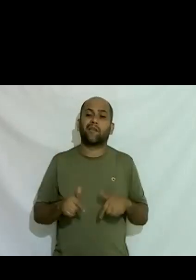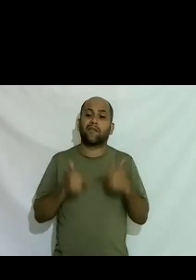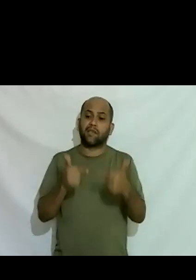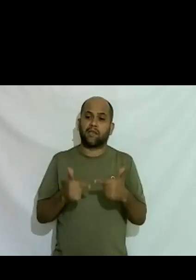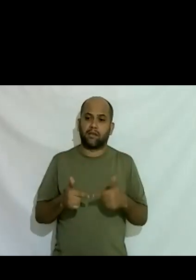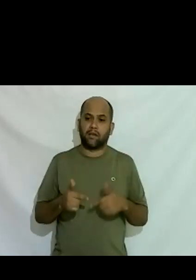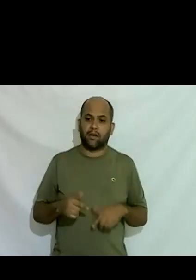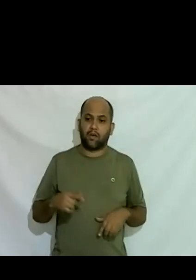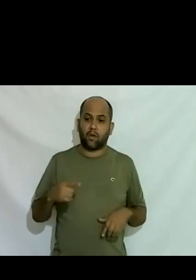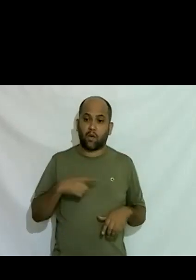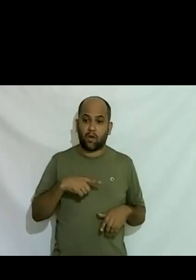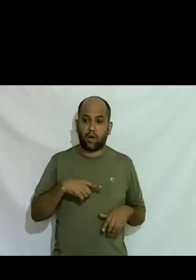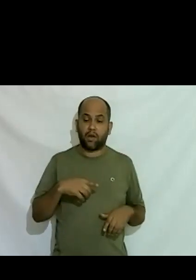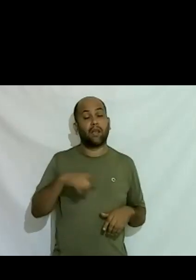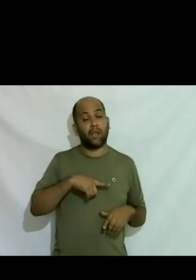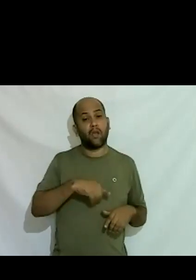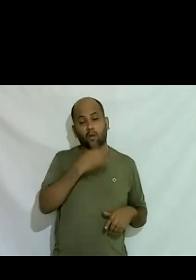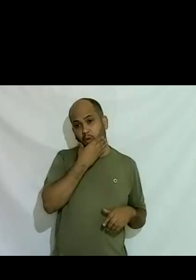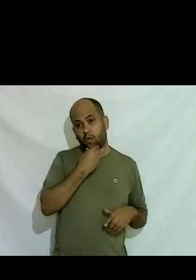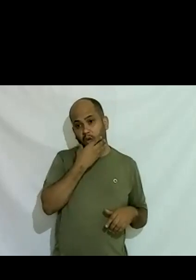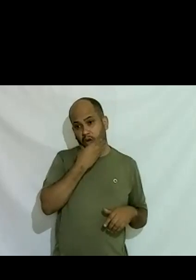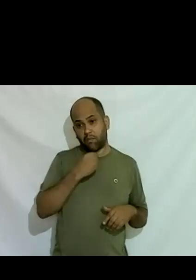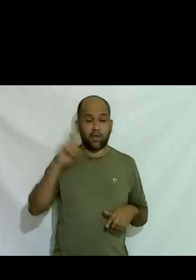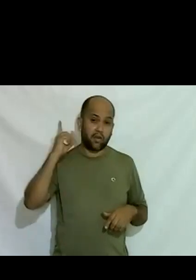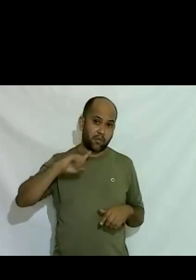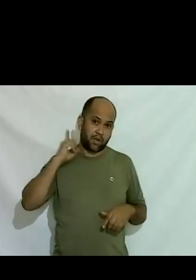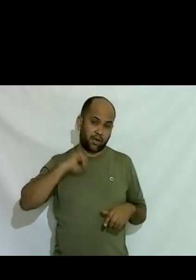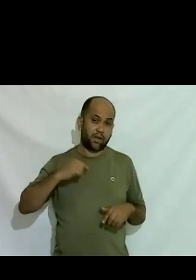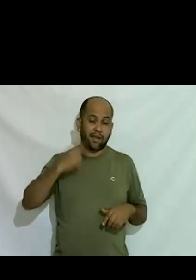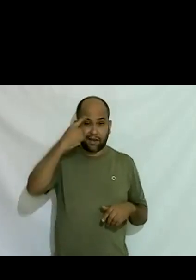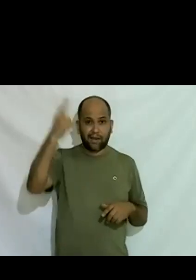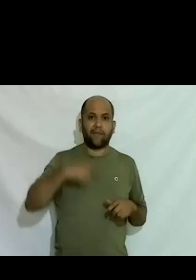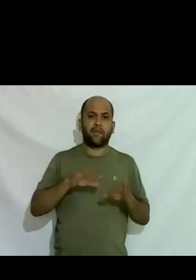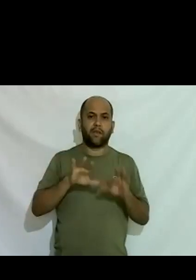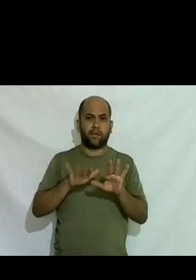tem um menino de Minas Gerais o Paulo vive lá para ter ideia de fazer um site